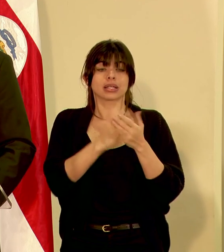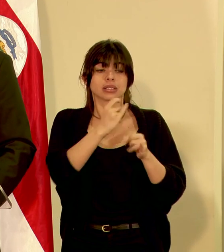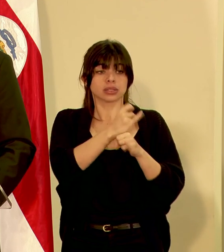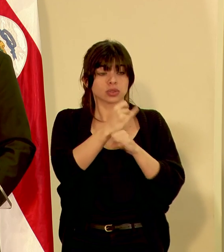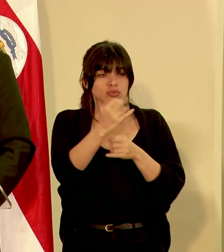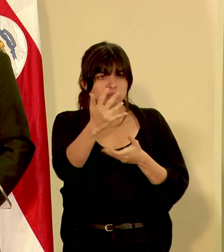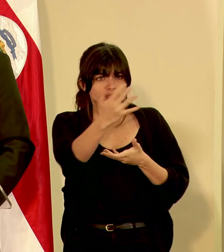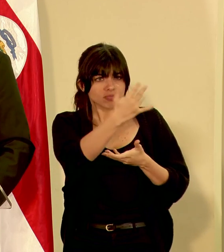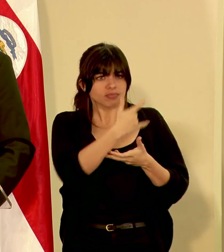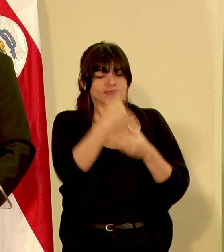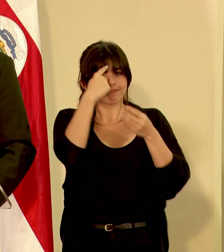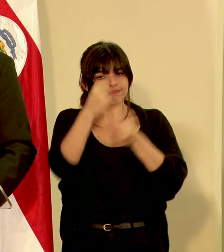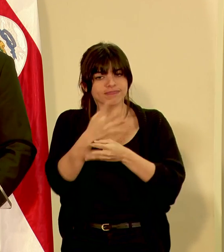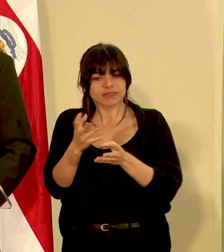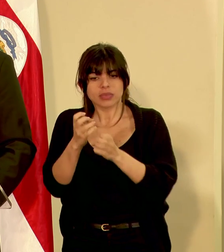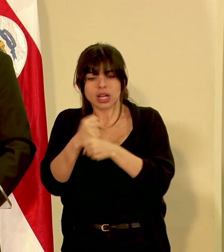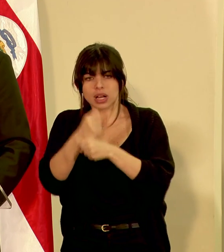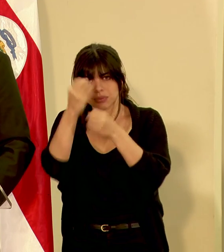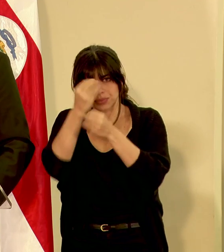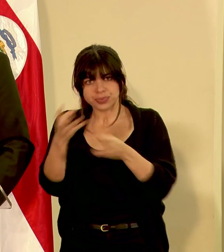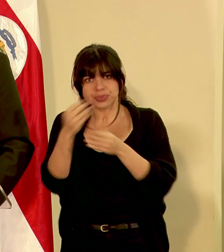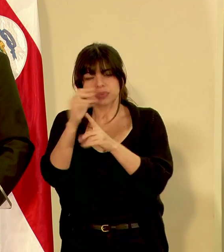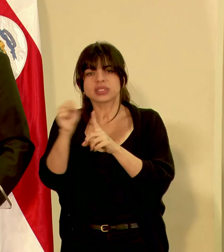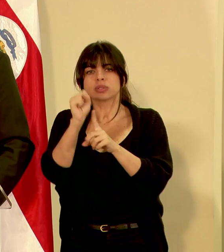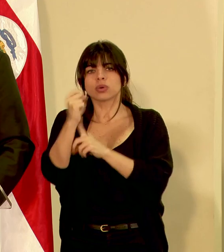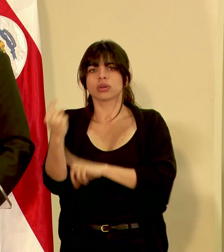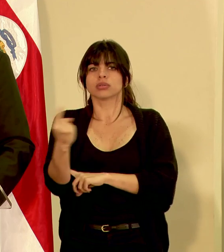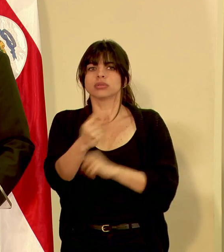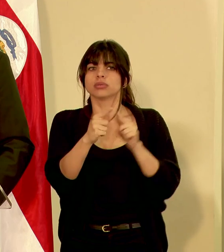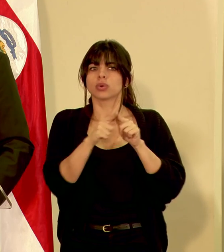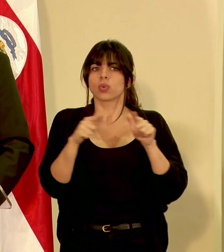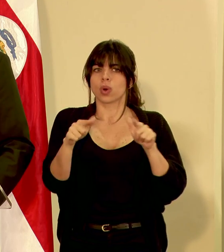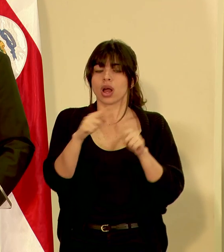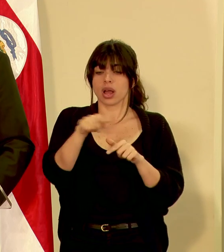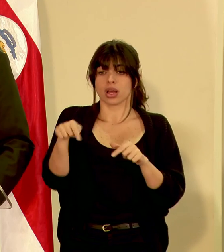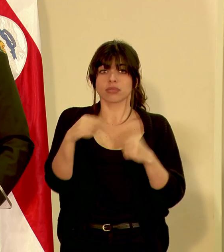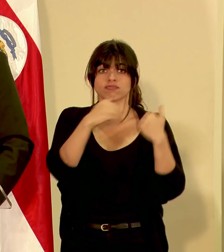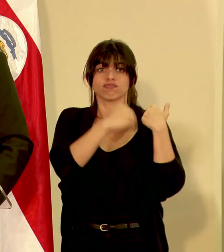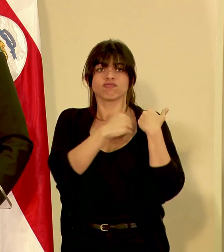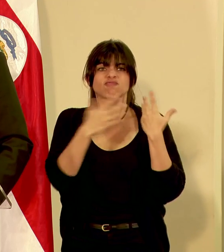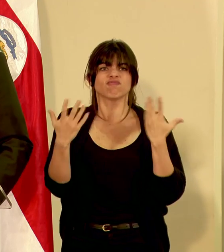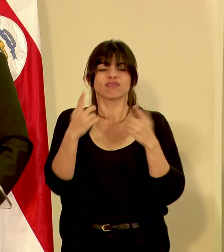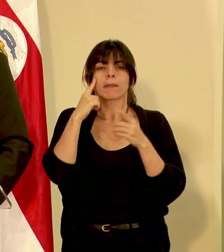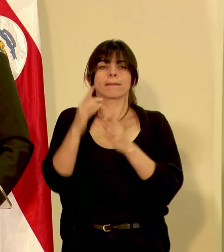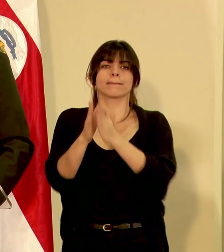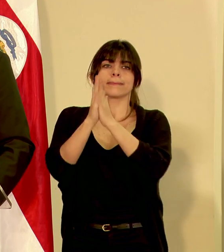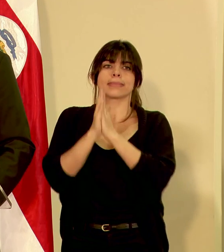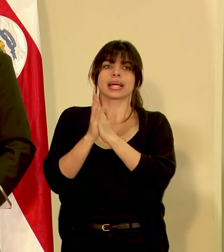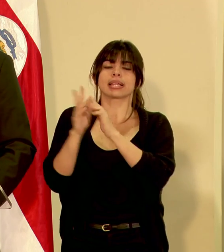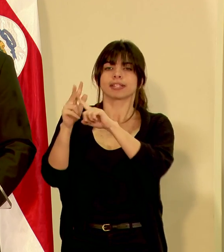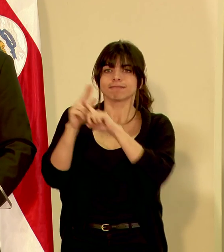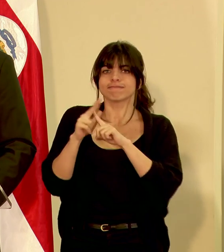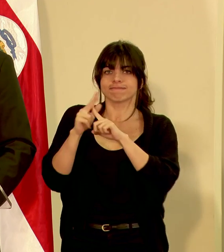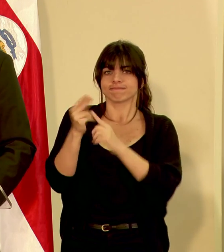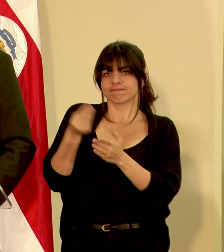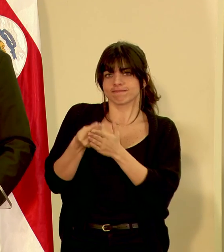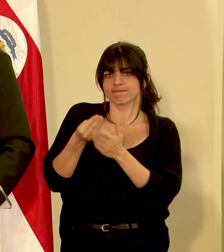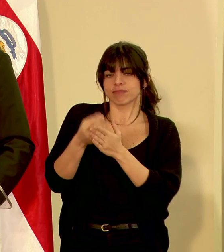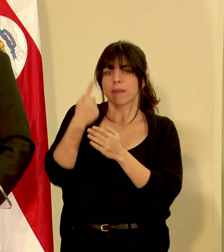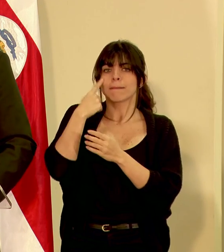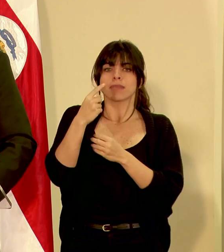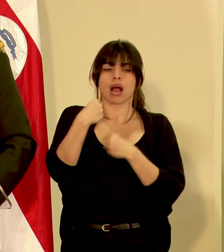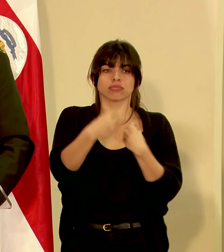instituciones para la elaboración de los informes de situación con los cuales se realizan las solicitudes de crédito para la